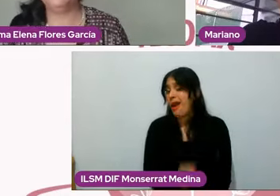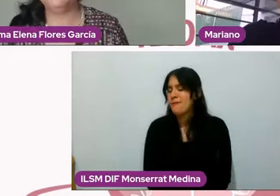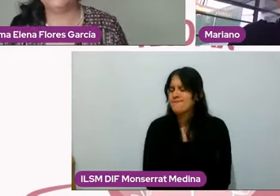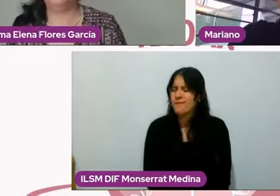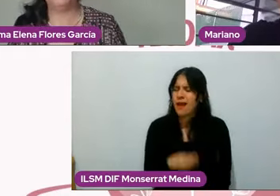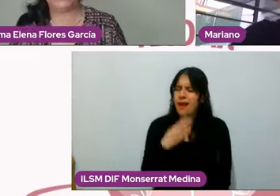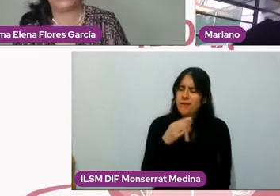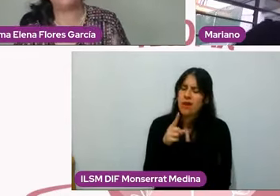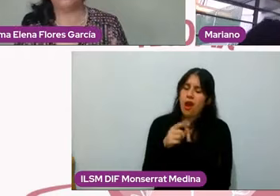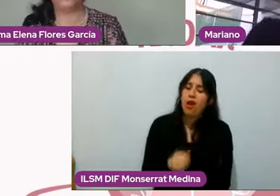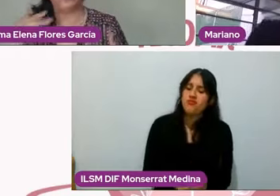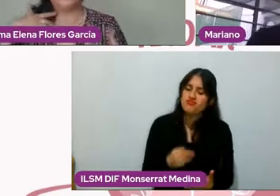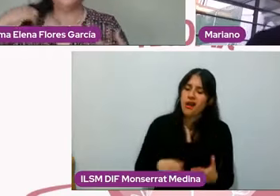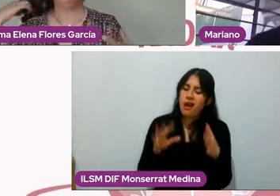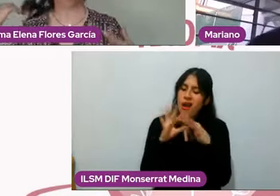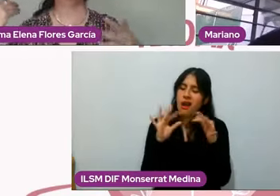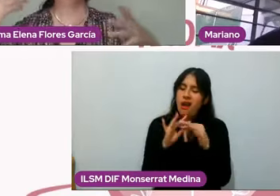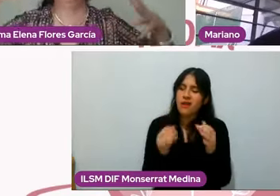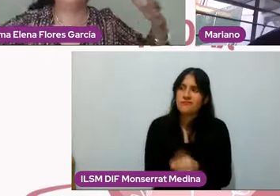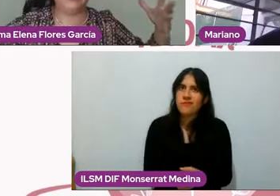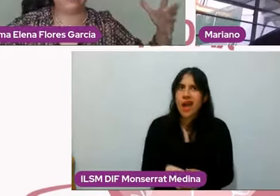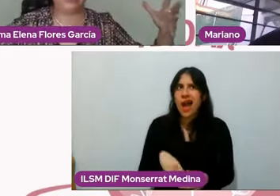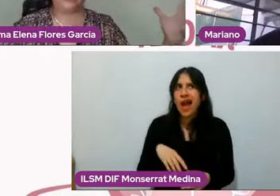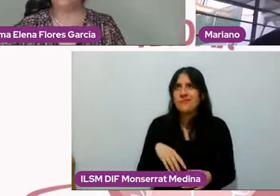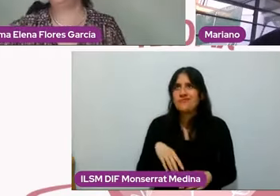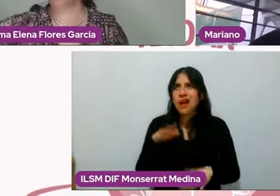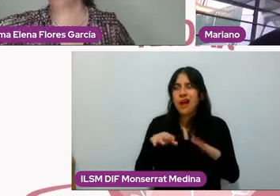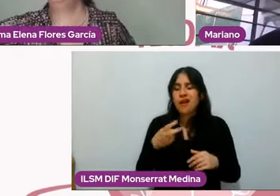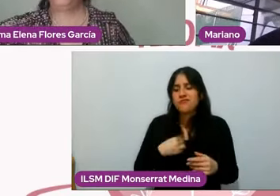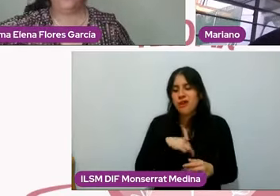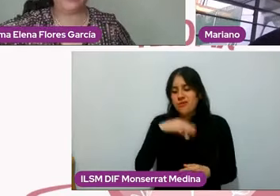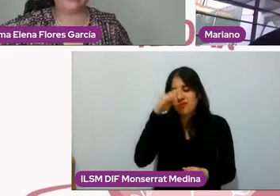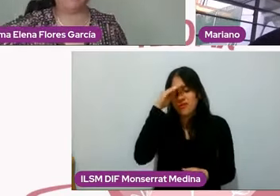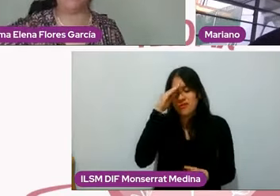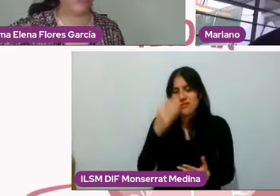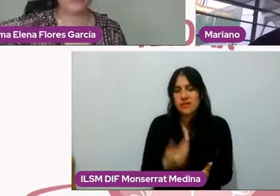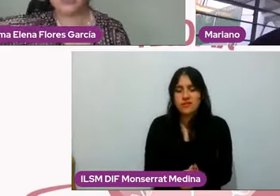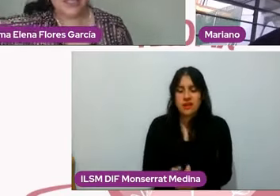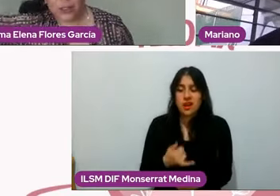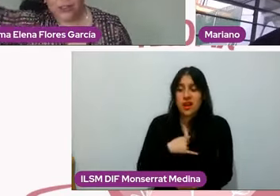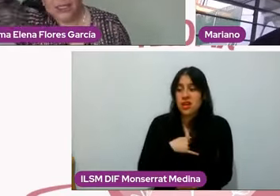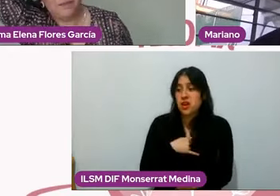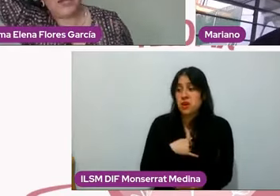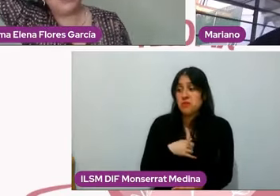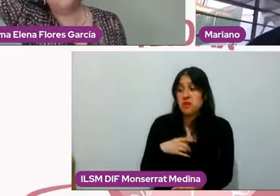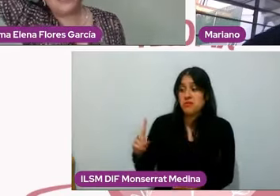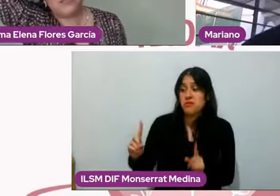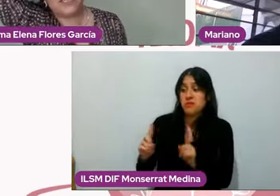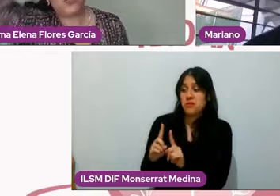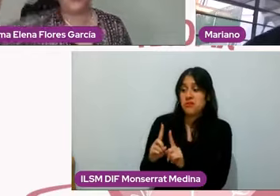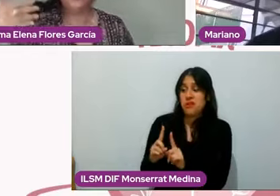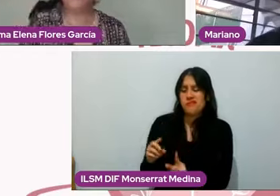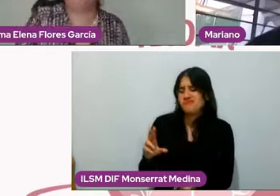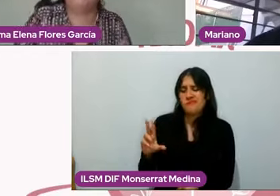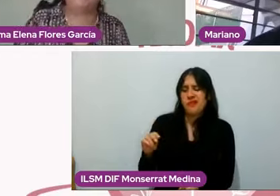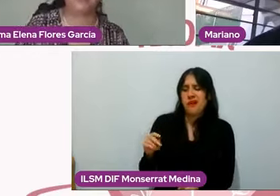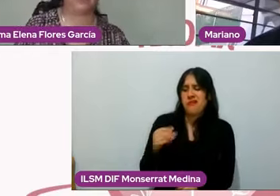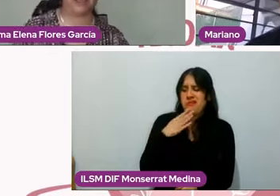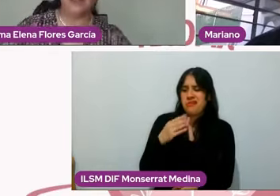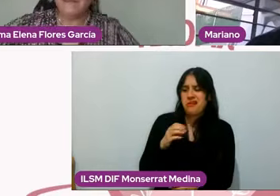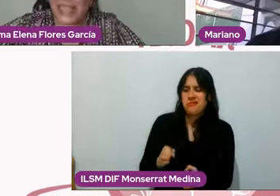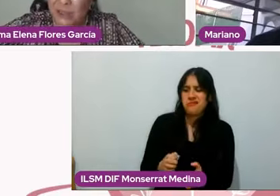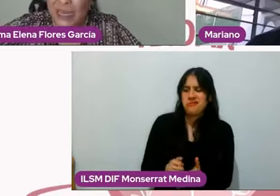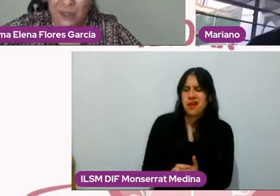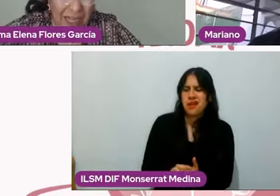a veces creemos que la solución es, bueno, ya me di cuenta que estoy contigo por conveniencia, me voy, ¿no? Para ya no hacer más daño. No, espera,